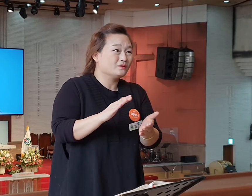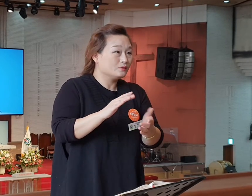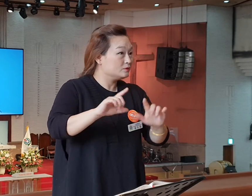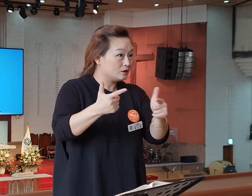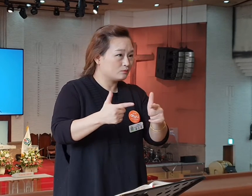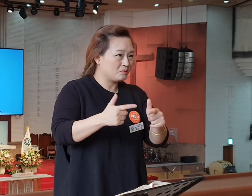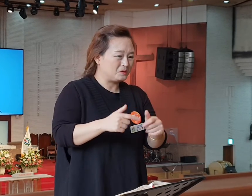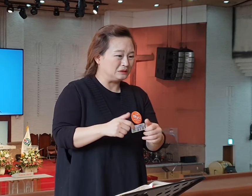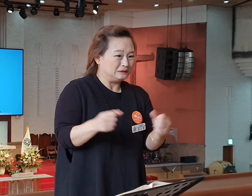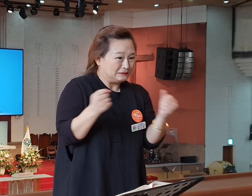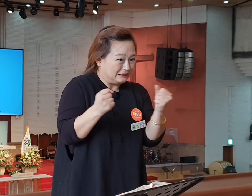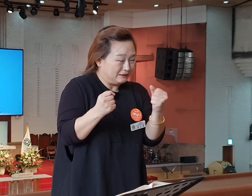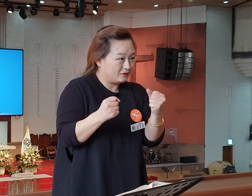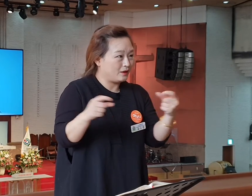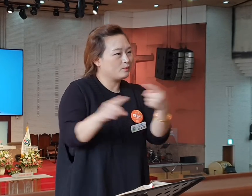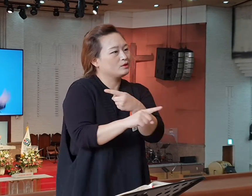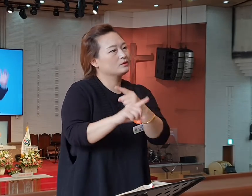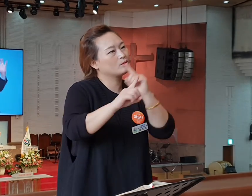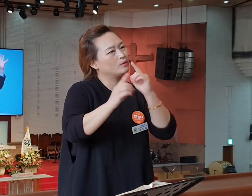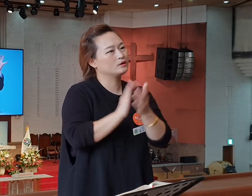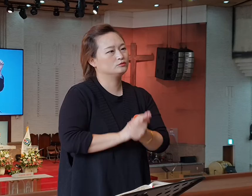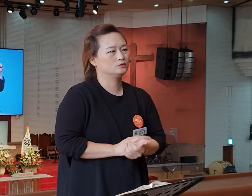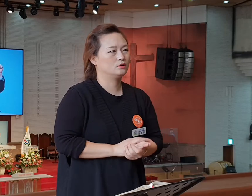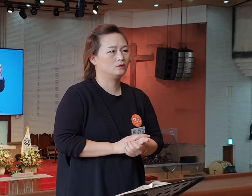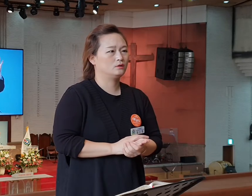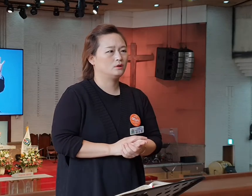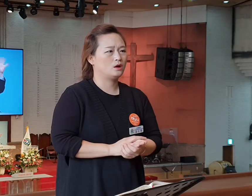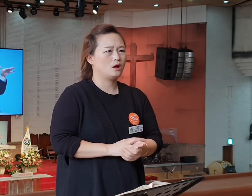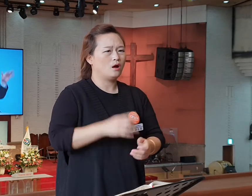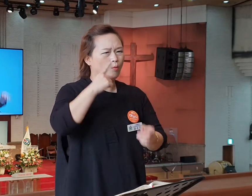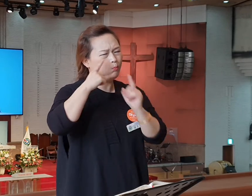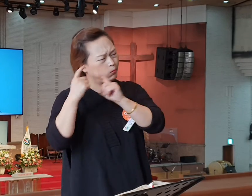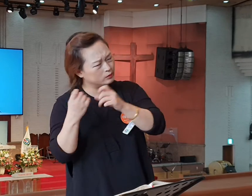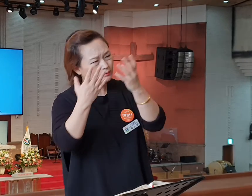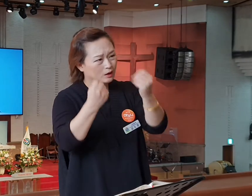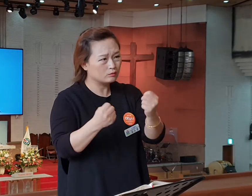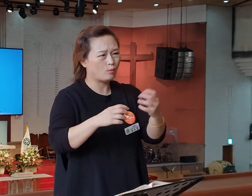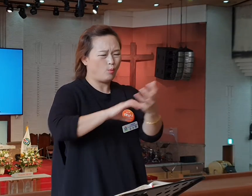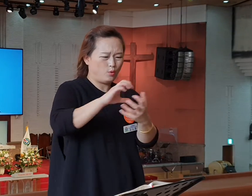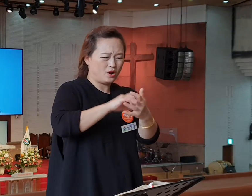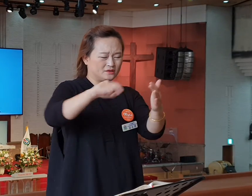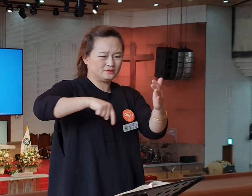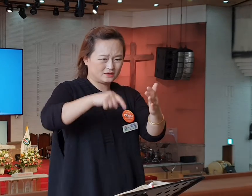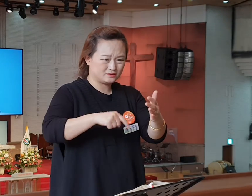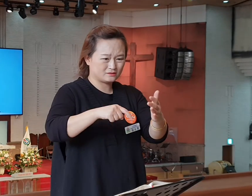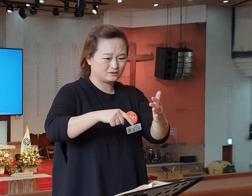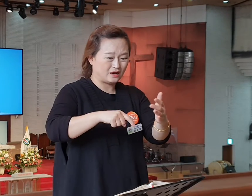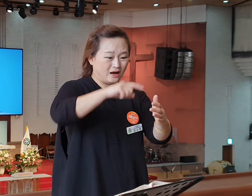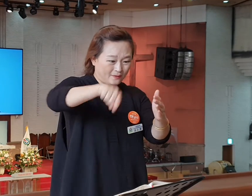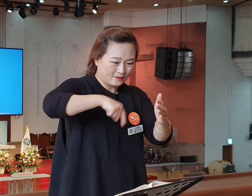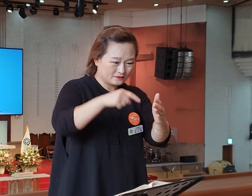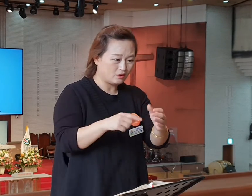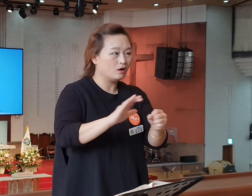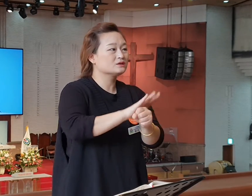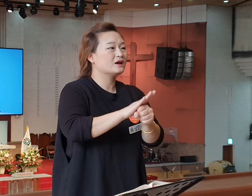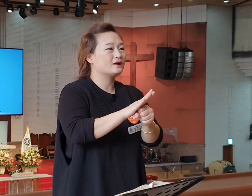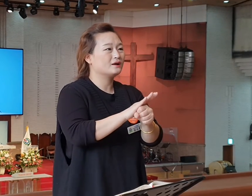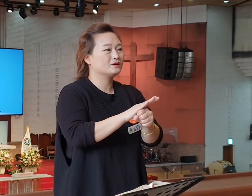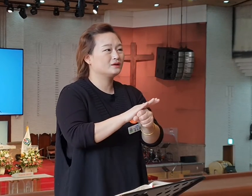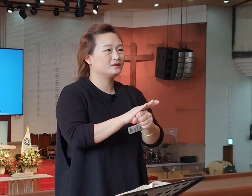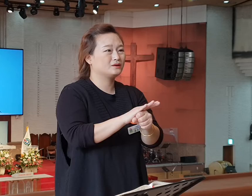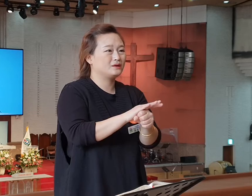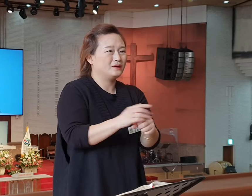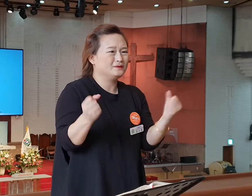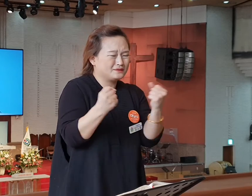식는구나. 유혹이 많고, 그리고 핍박이 많은 세상, 혼란한 세상에서 사랑이 식어간대요. 이 사랑이